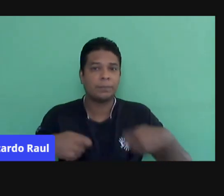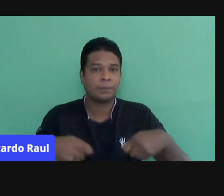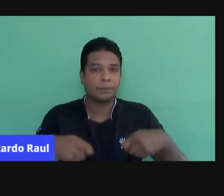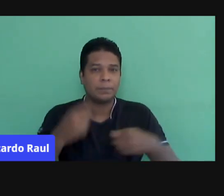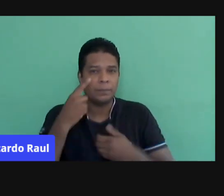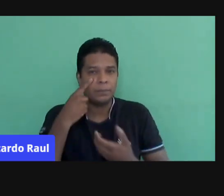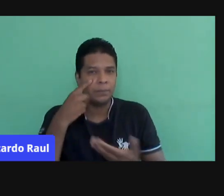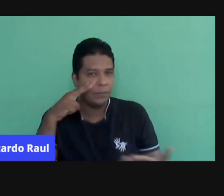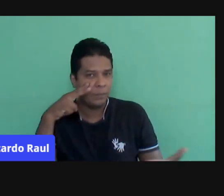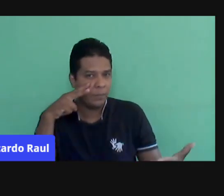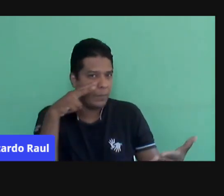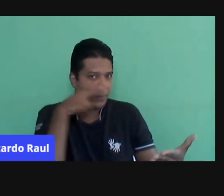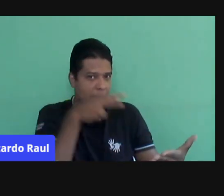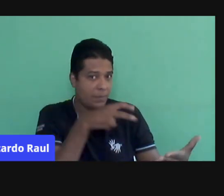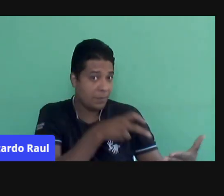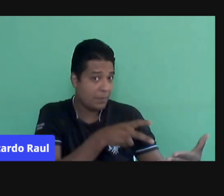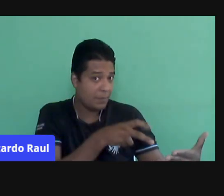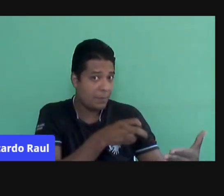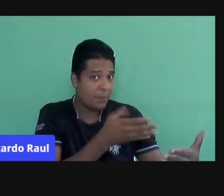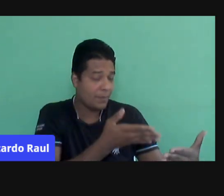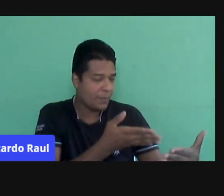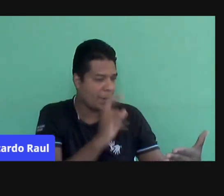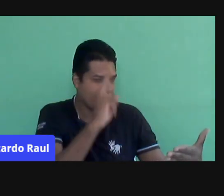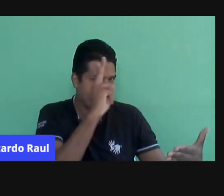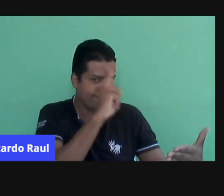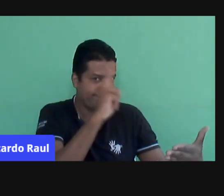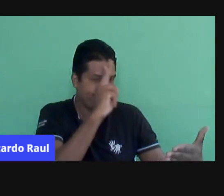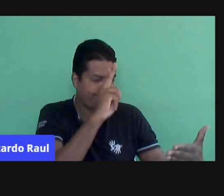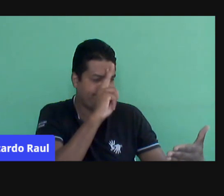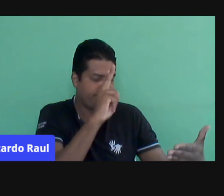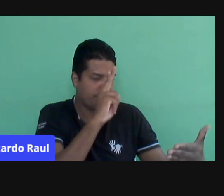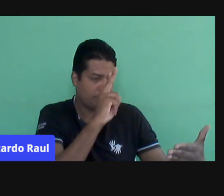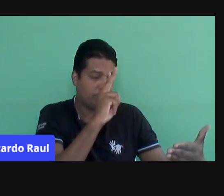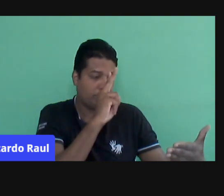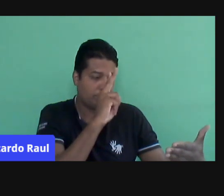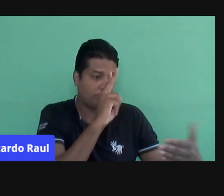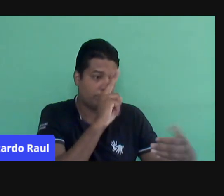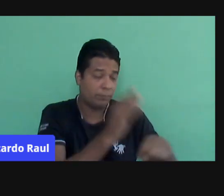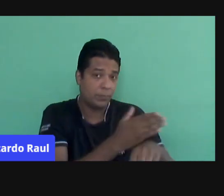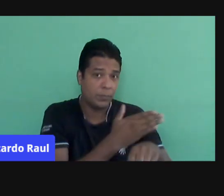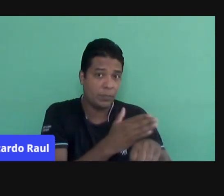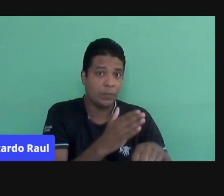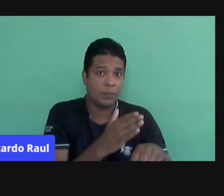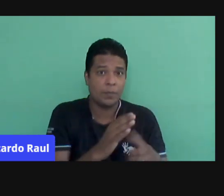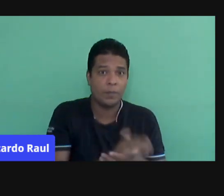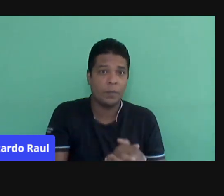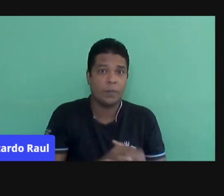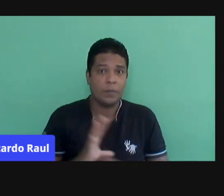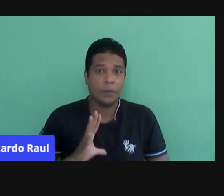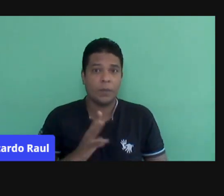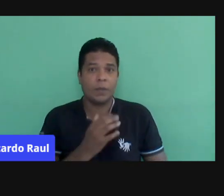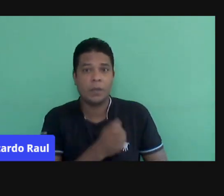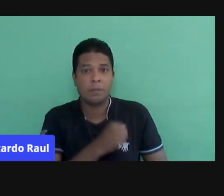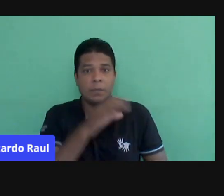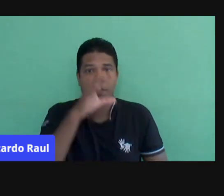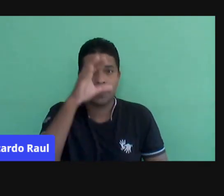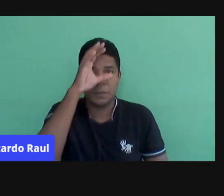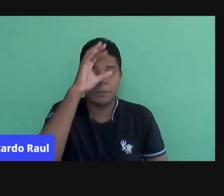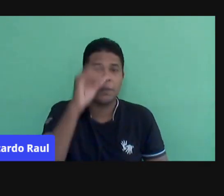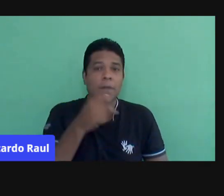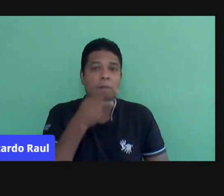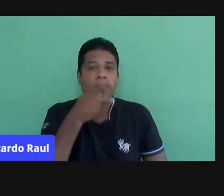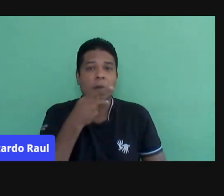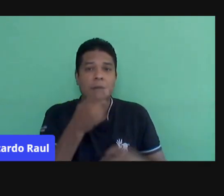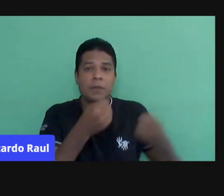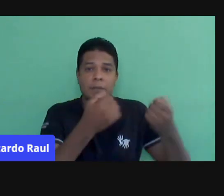olhar para esse caderno e lembrar de algumas coisas que eu vou gravar, que eu vou falar, que eu vou